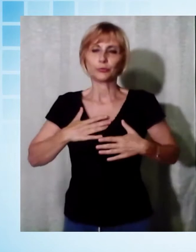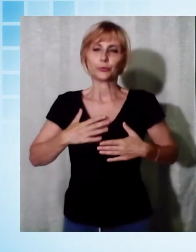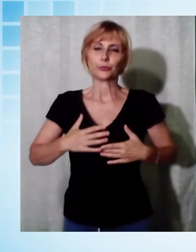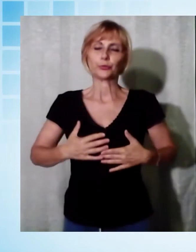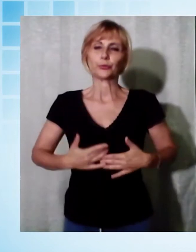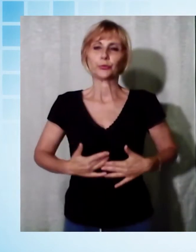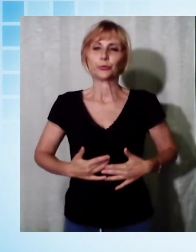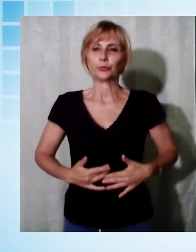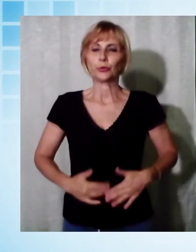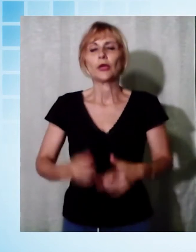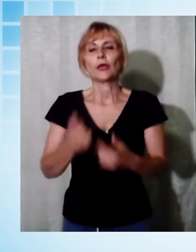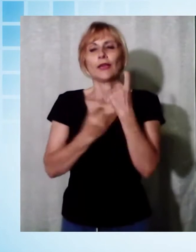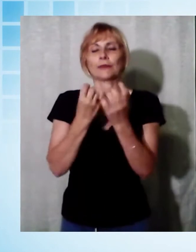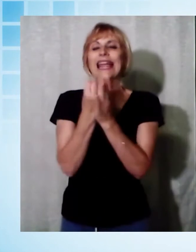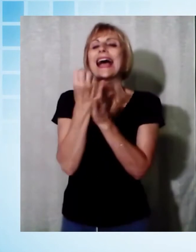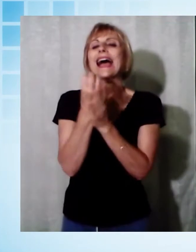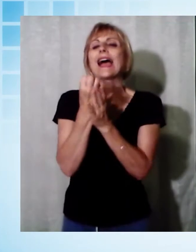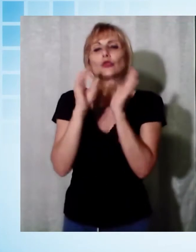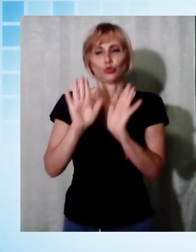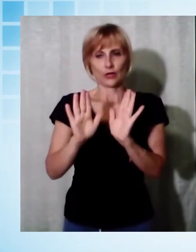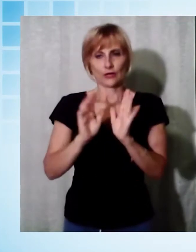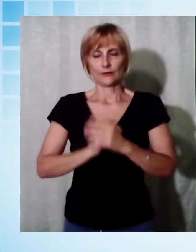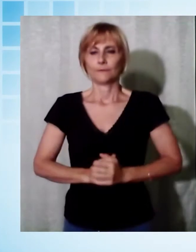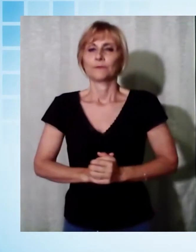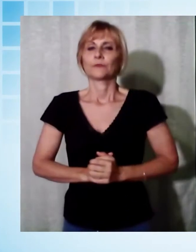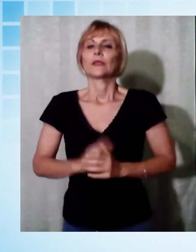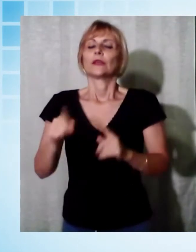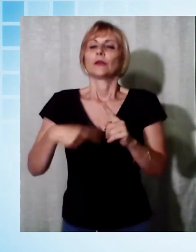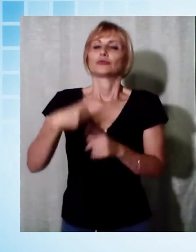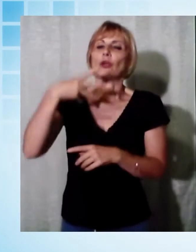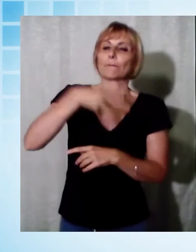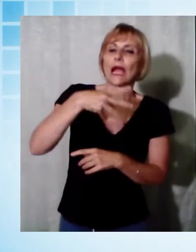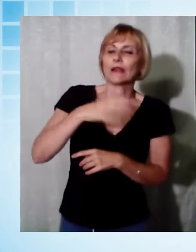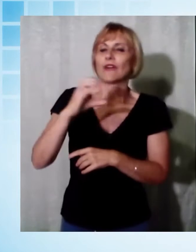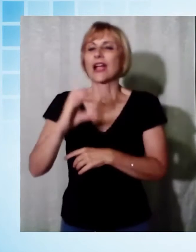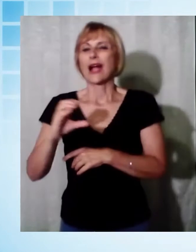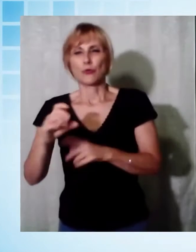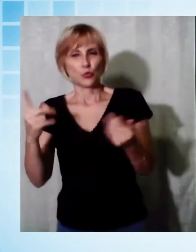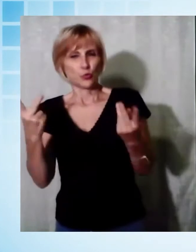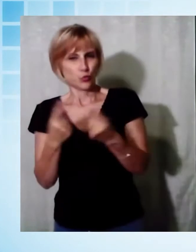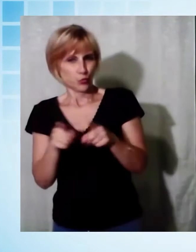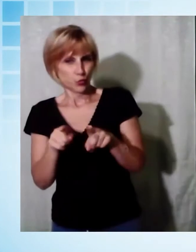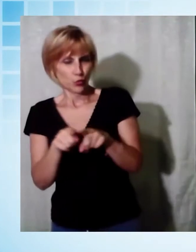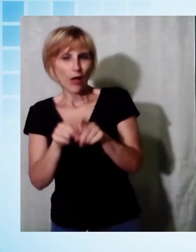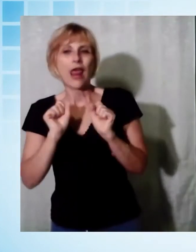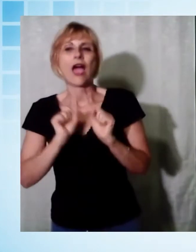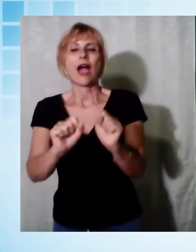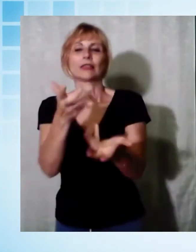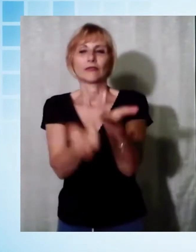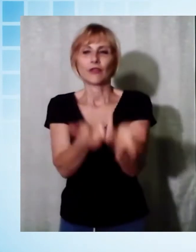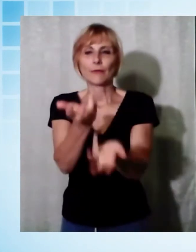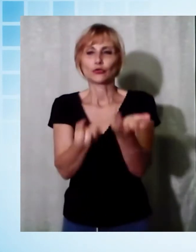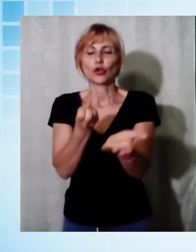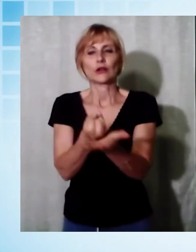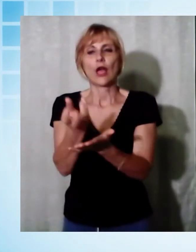dei flavanoidi e delle cumarine. Come la malva, camomilla è dotata anche di buone proprietà anti-infiammatorie e naturali. Però è giusto